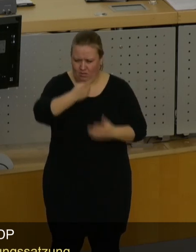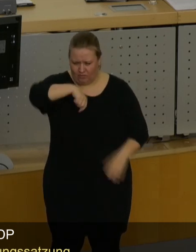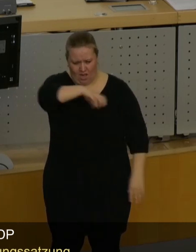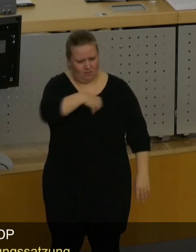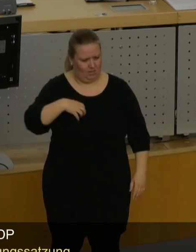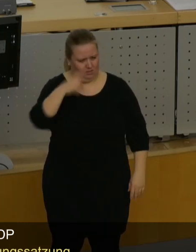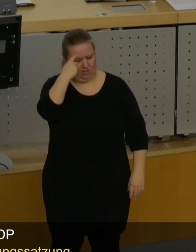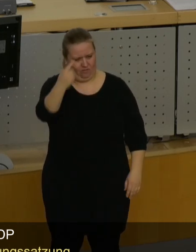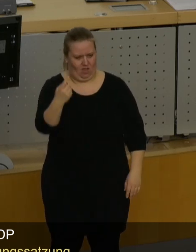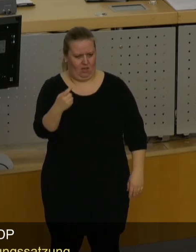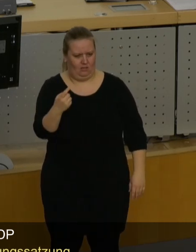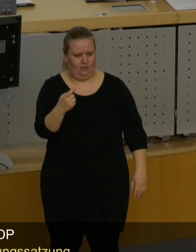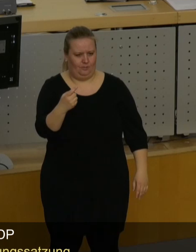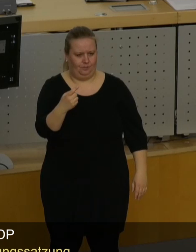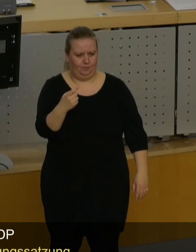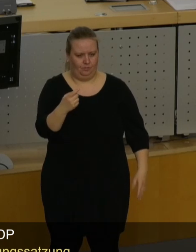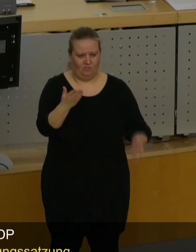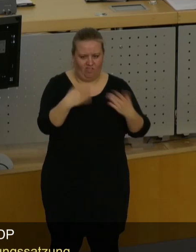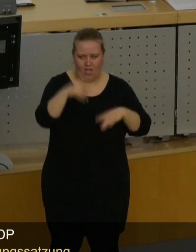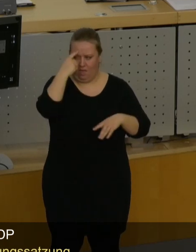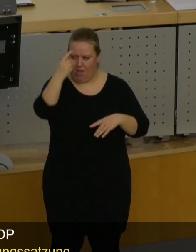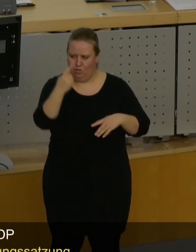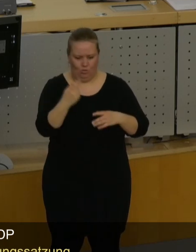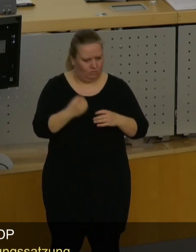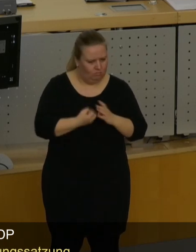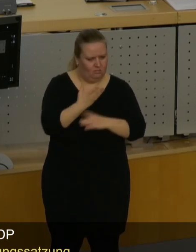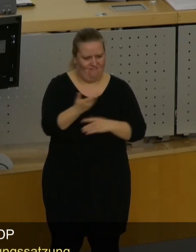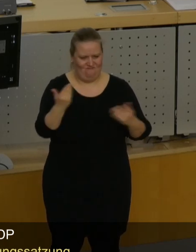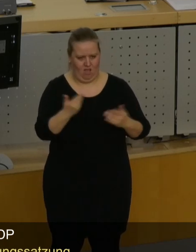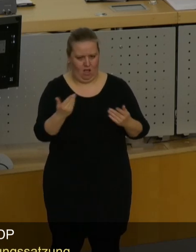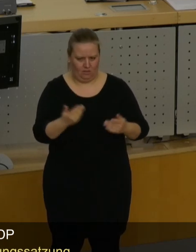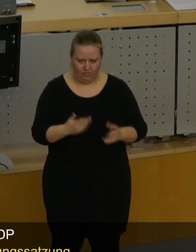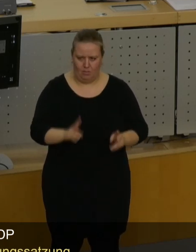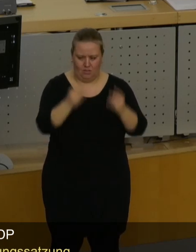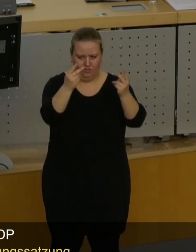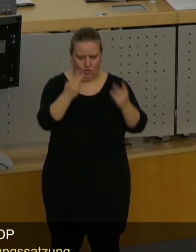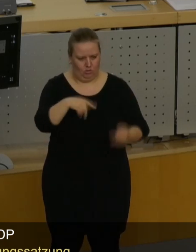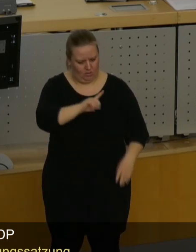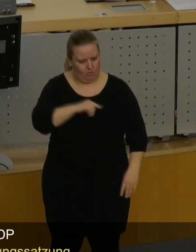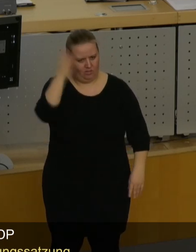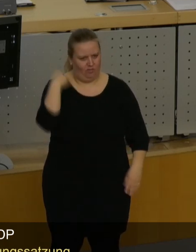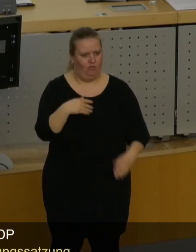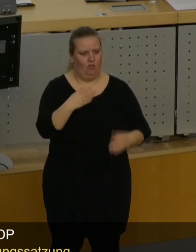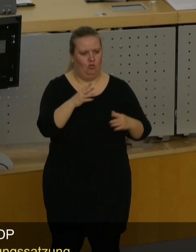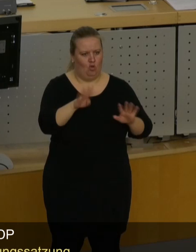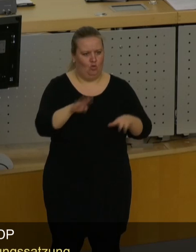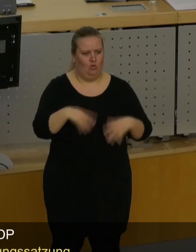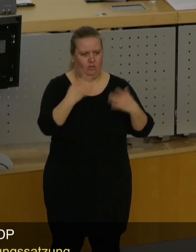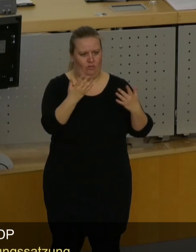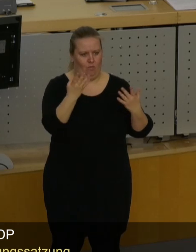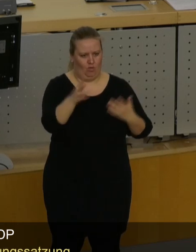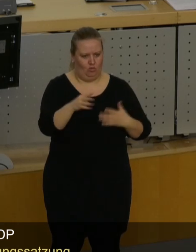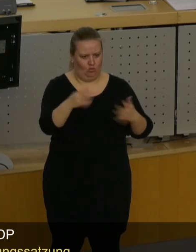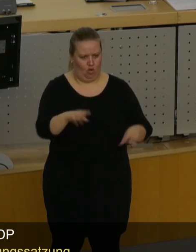Dresdner wissen, was freie Meinungsäußerung, was das große Gut war, dafür sind wir von 1990 auf die Straße gegangen.